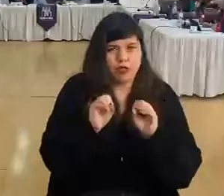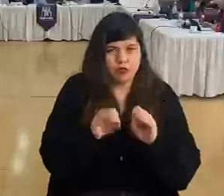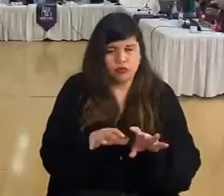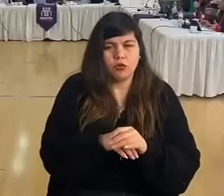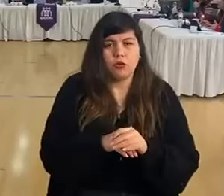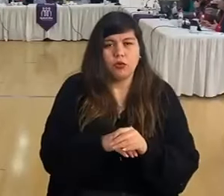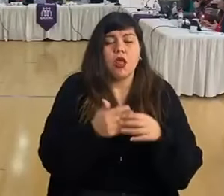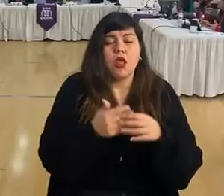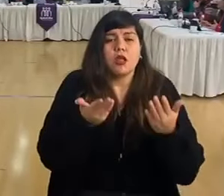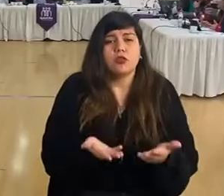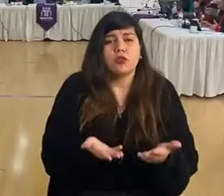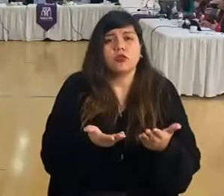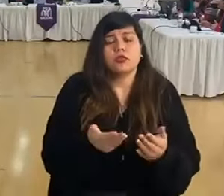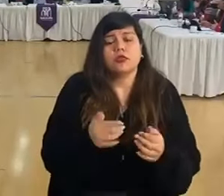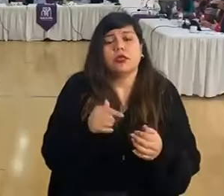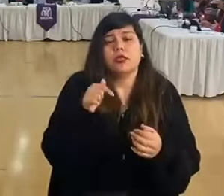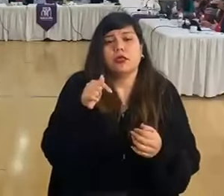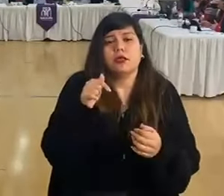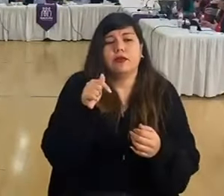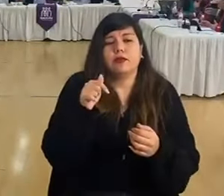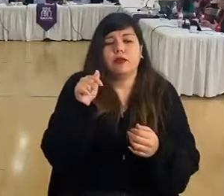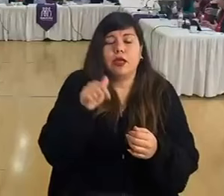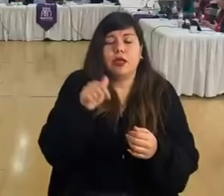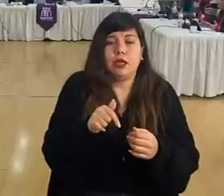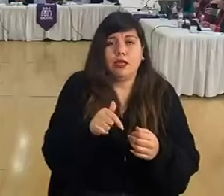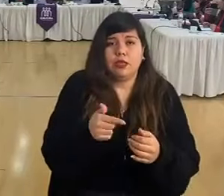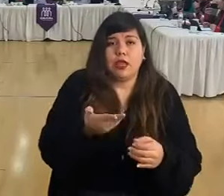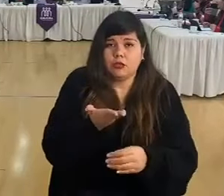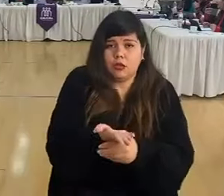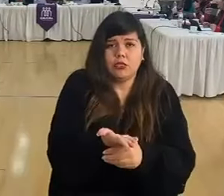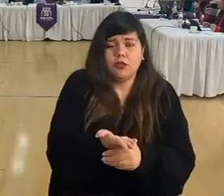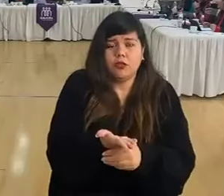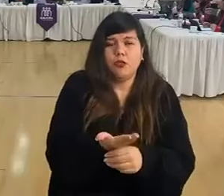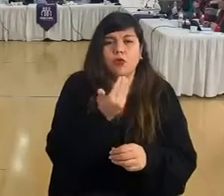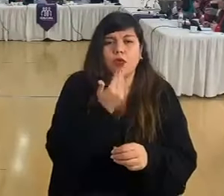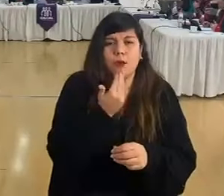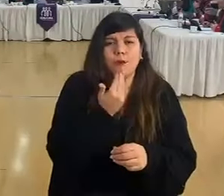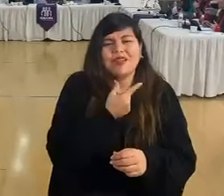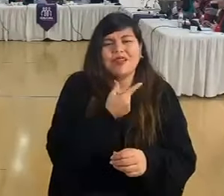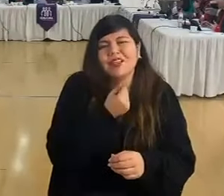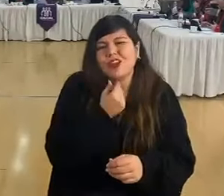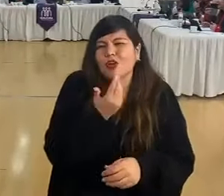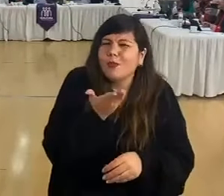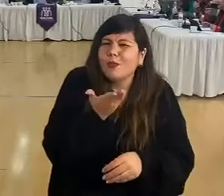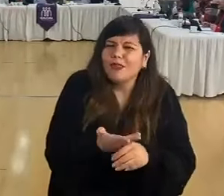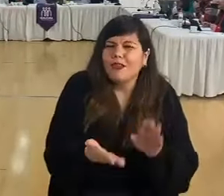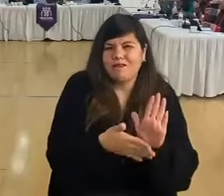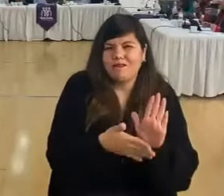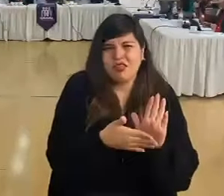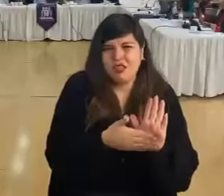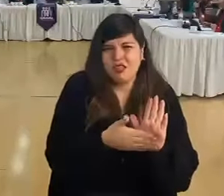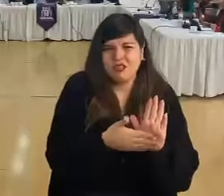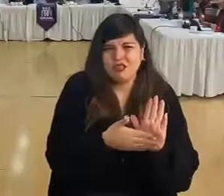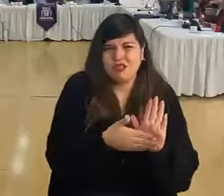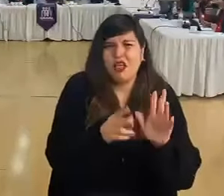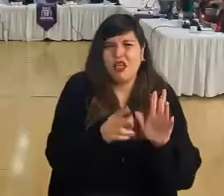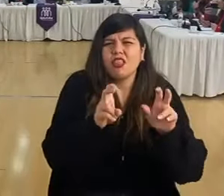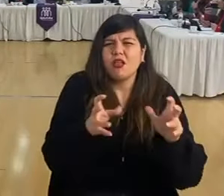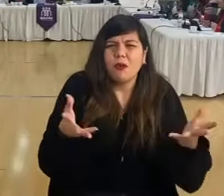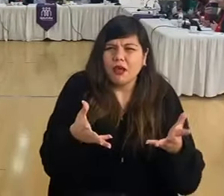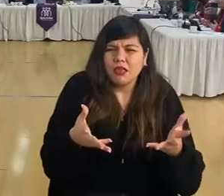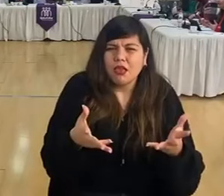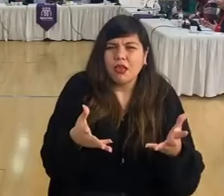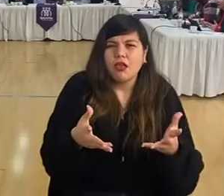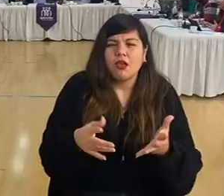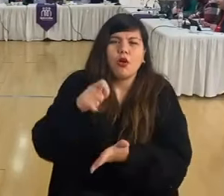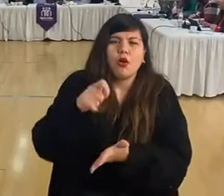por lo tanto, en esta solicitud también quiero pedir evidencias en relación al tema